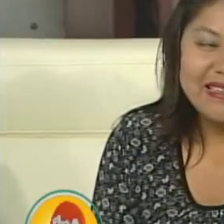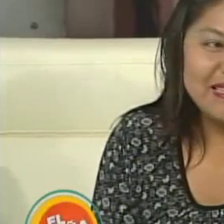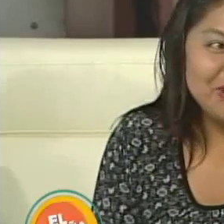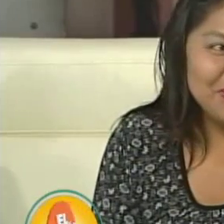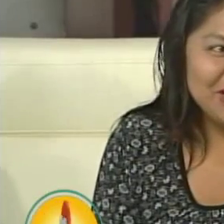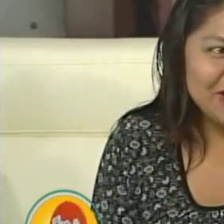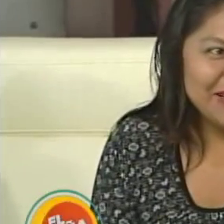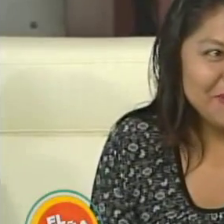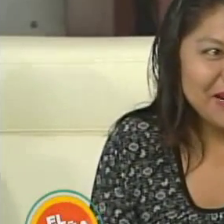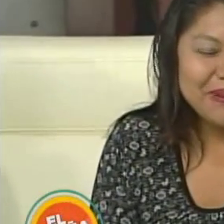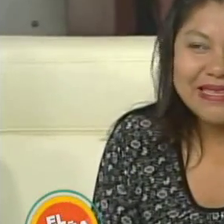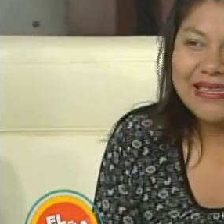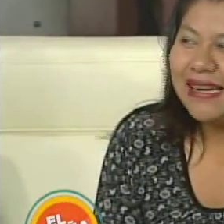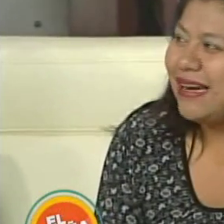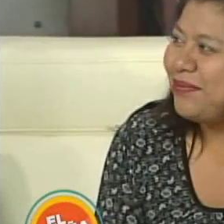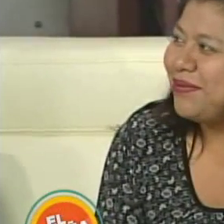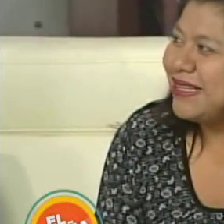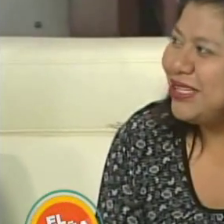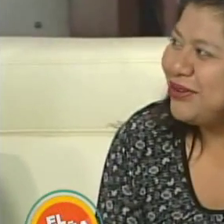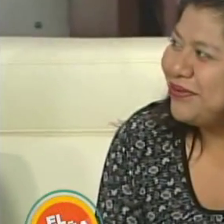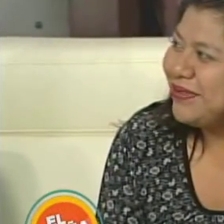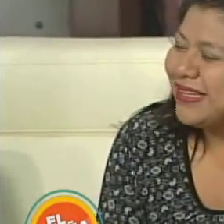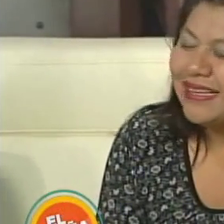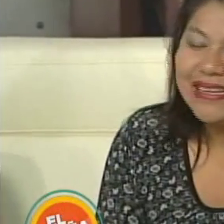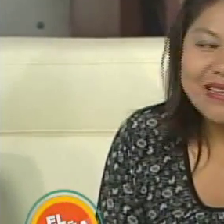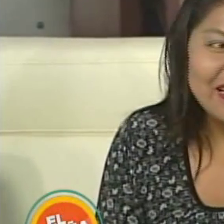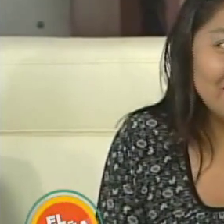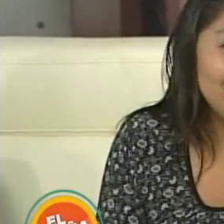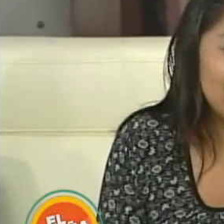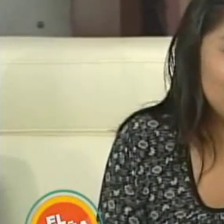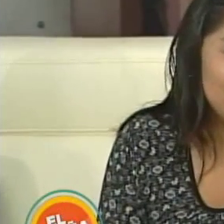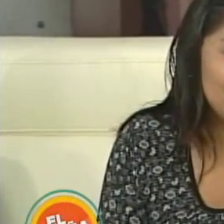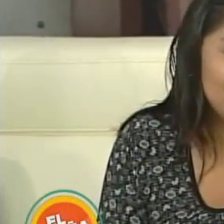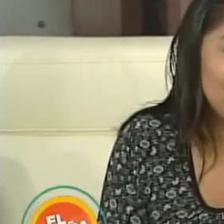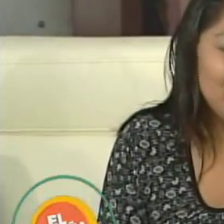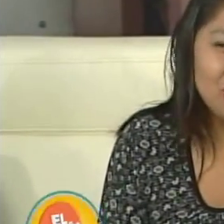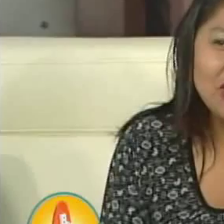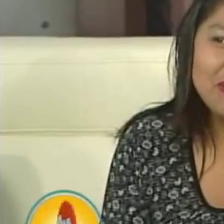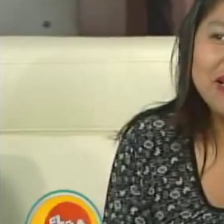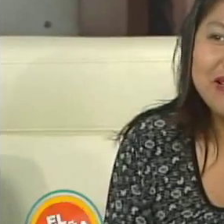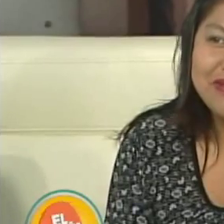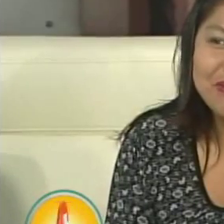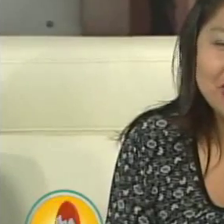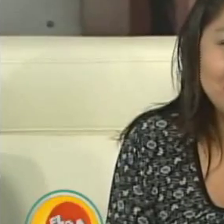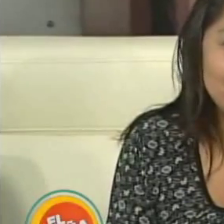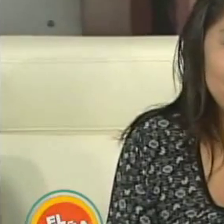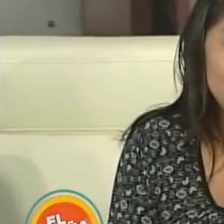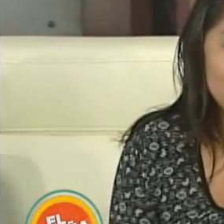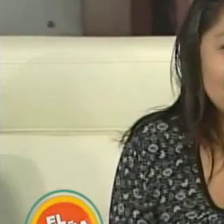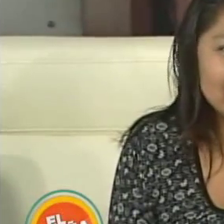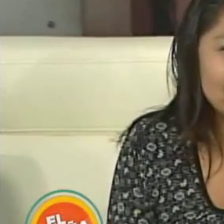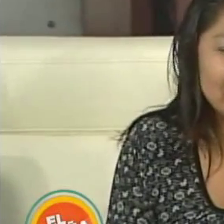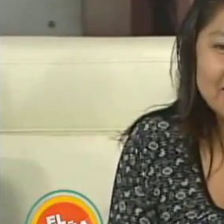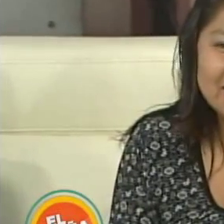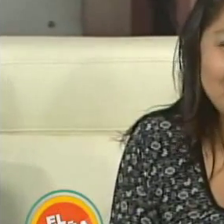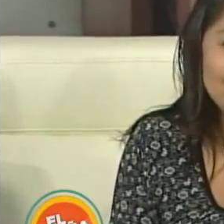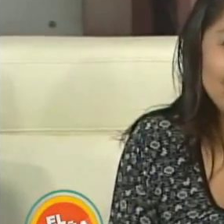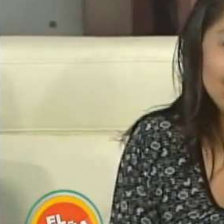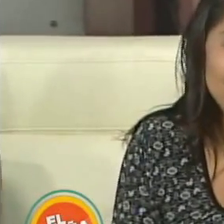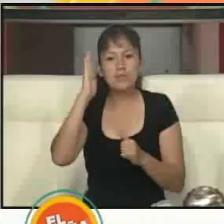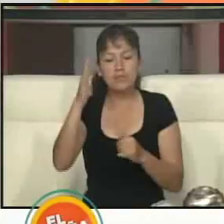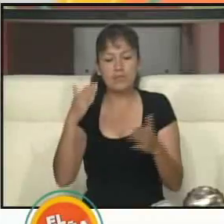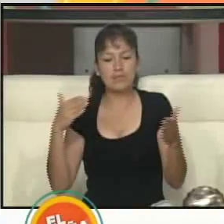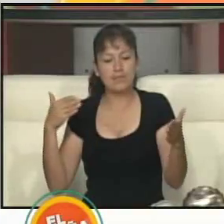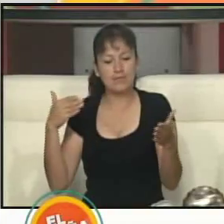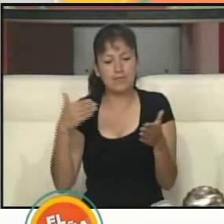Así es, hemos venido aquí para presentar a la población en una simulación del voto y también la información que ya estamos